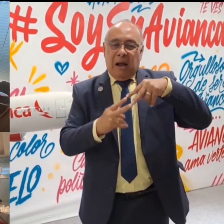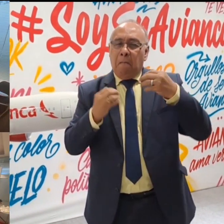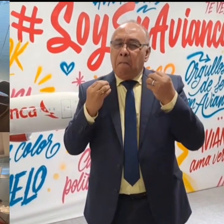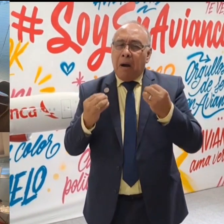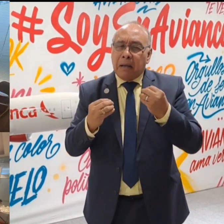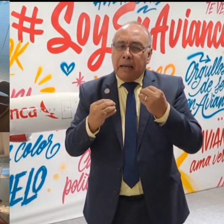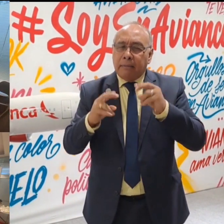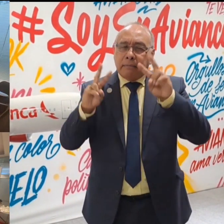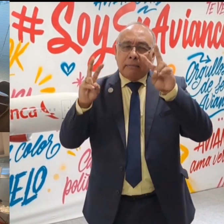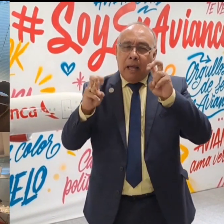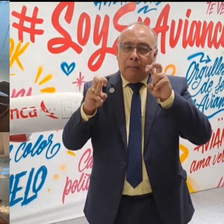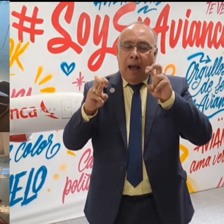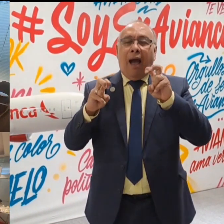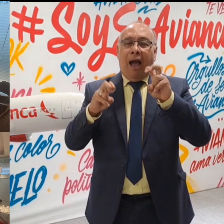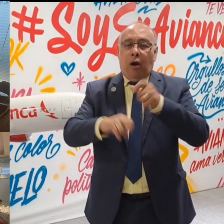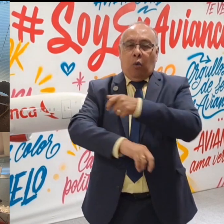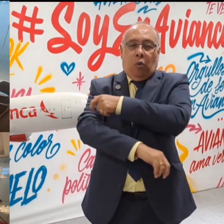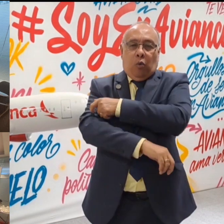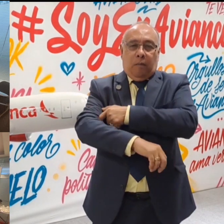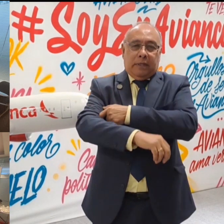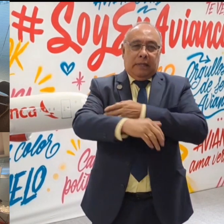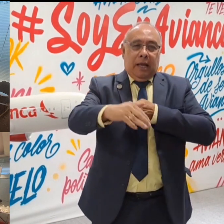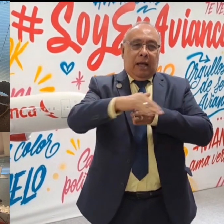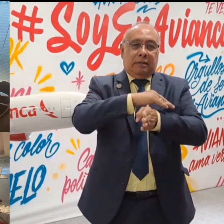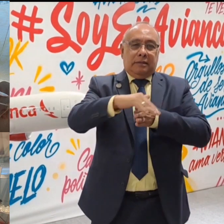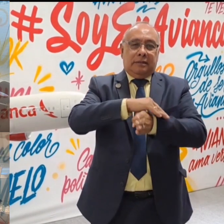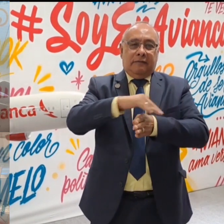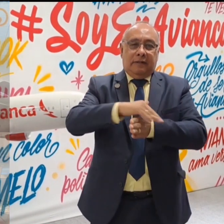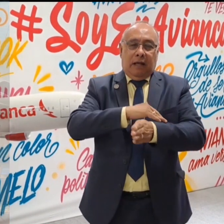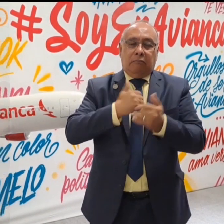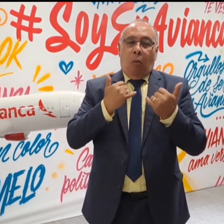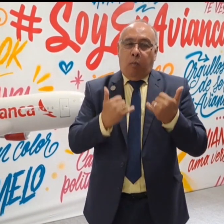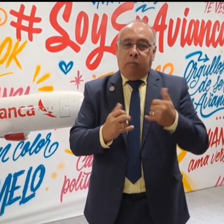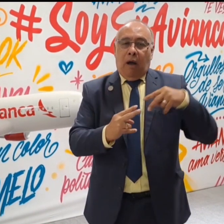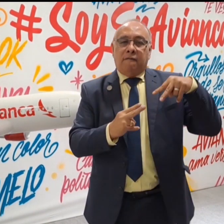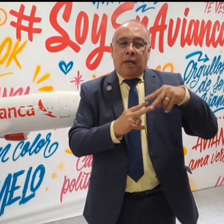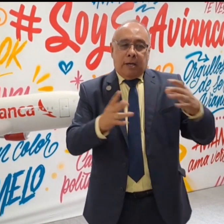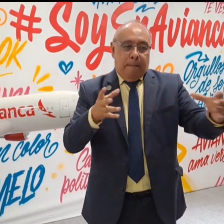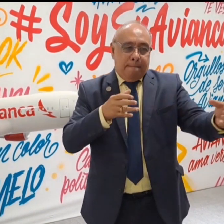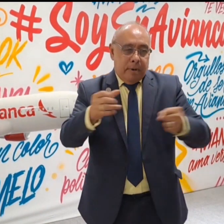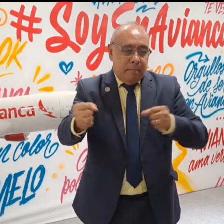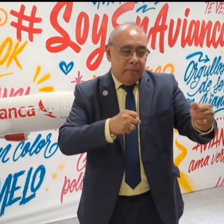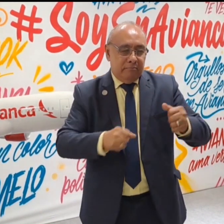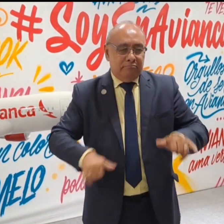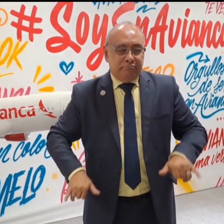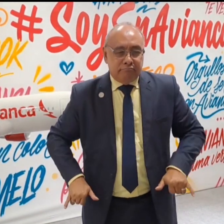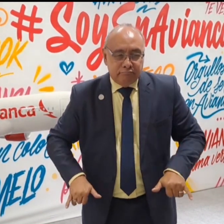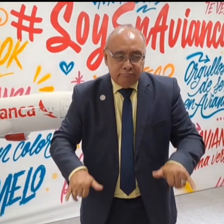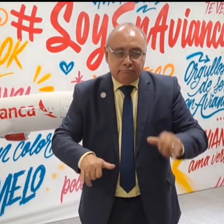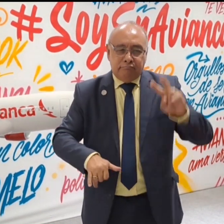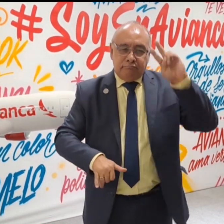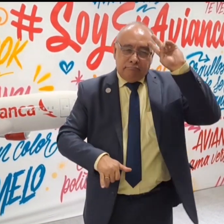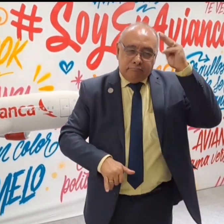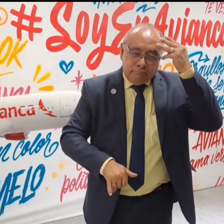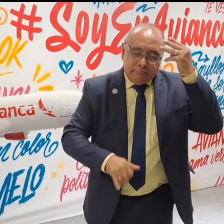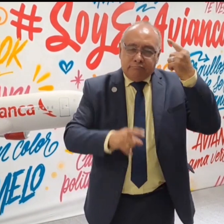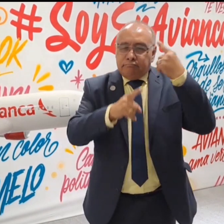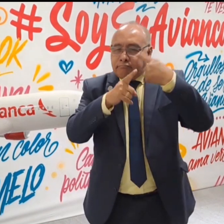donde Avianca convocó a personas con discapacidad física, cognitiva, entre otras, con el fin de dialogar el cómo